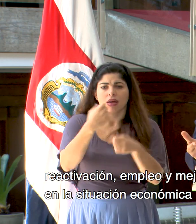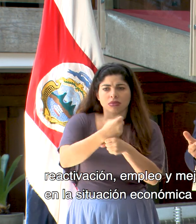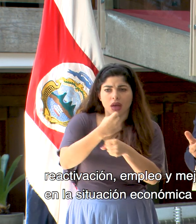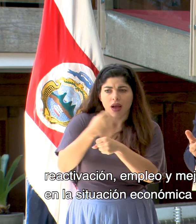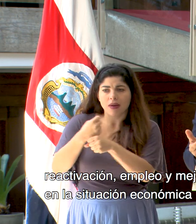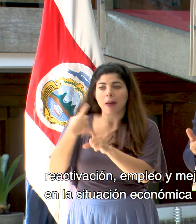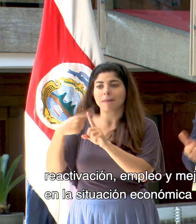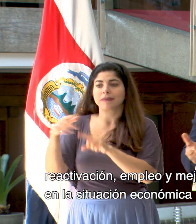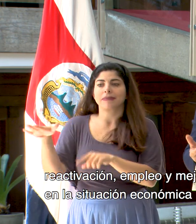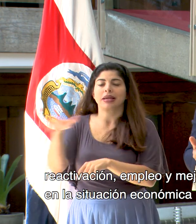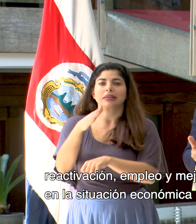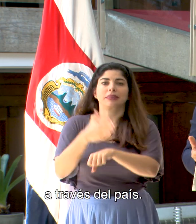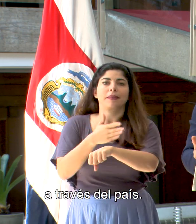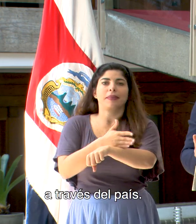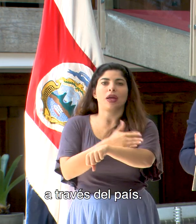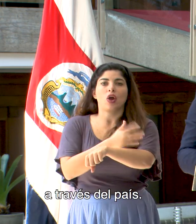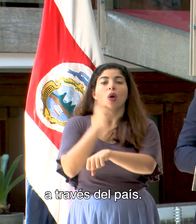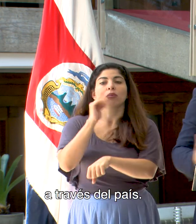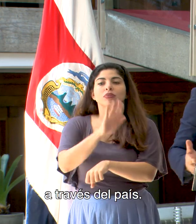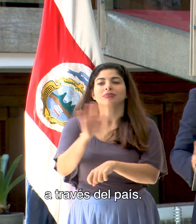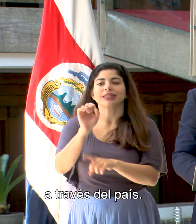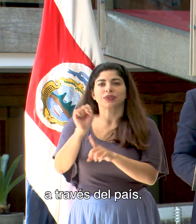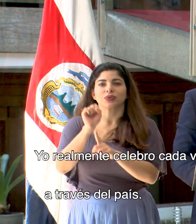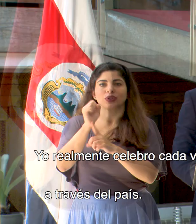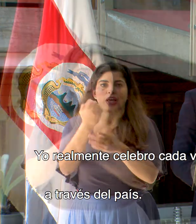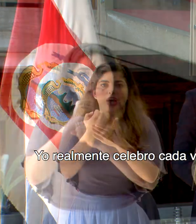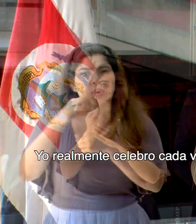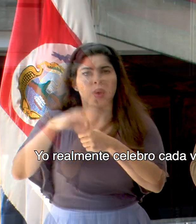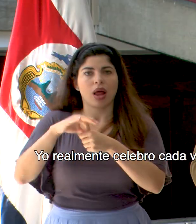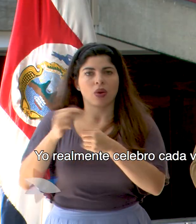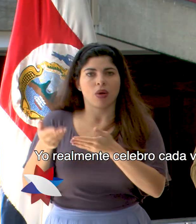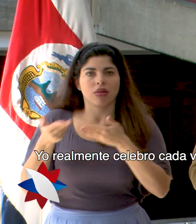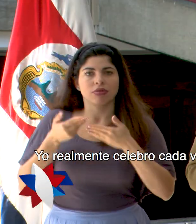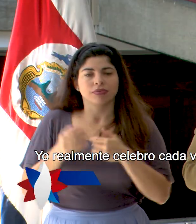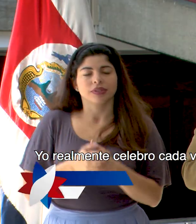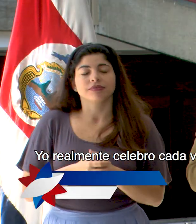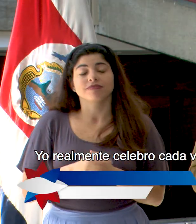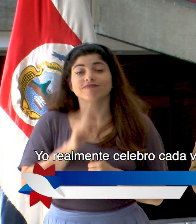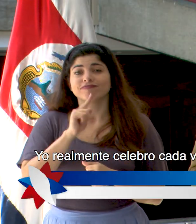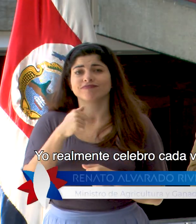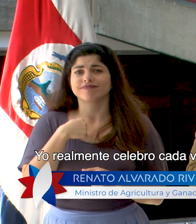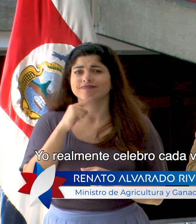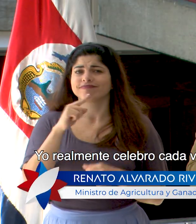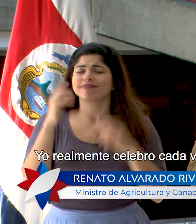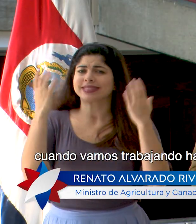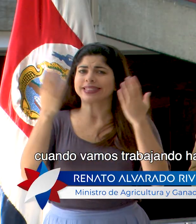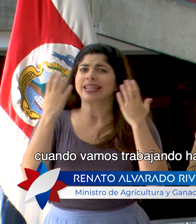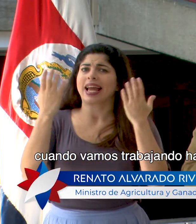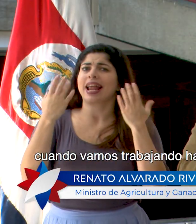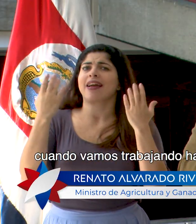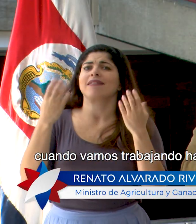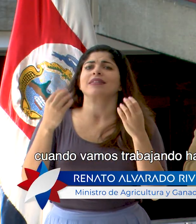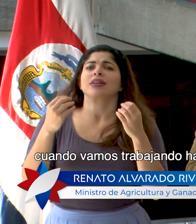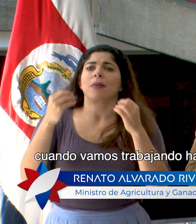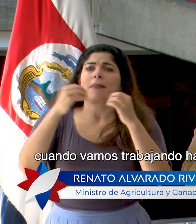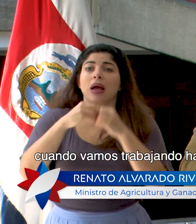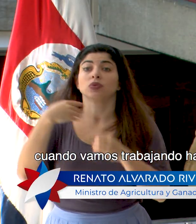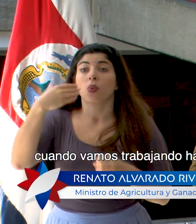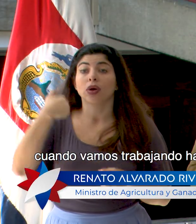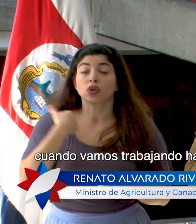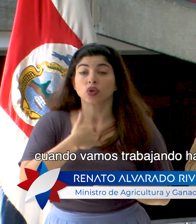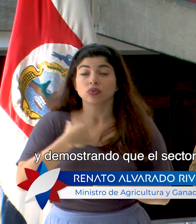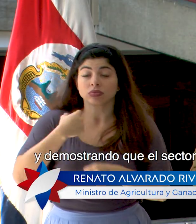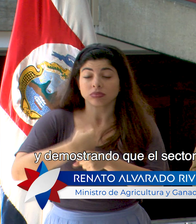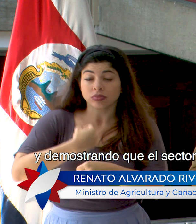mejoras en la situación económica a través del país. Yo realmente celebro cada vez más cuando vamos